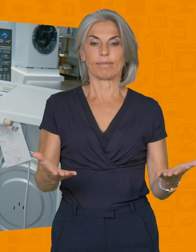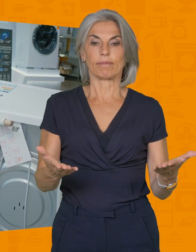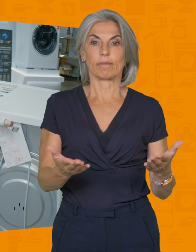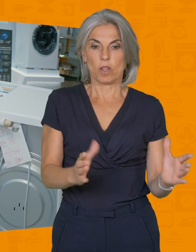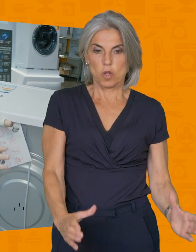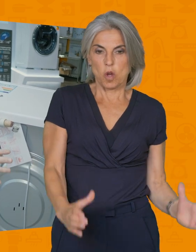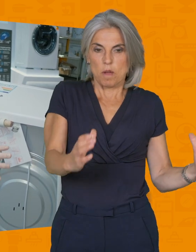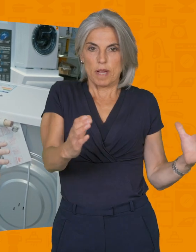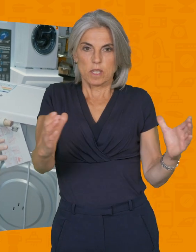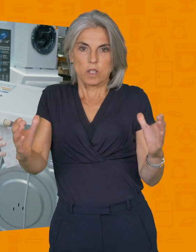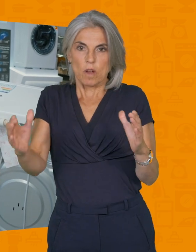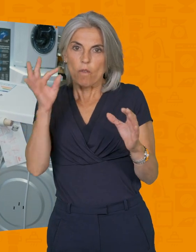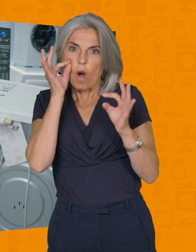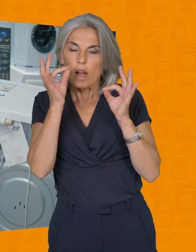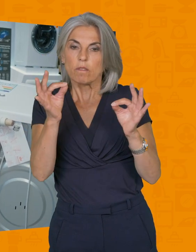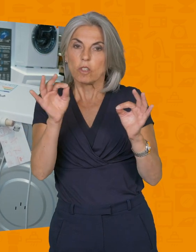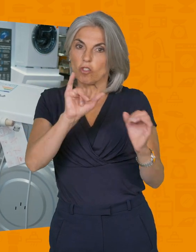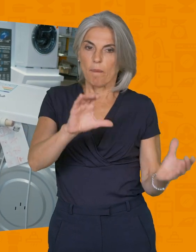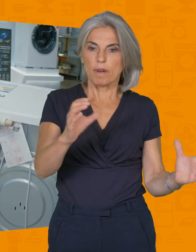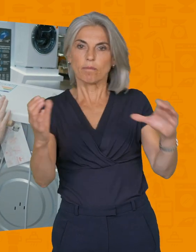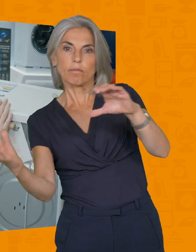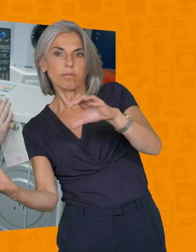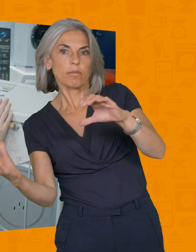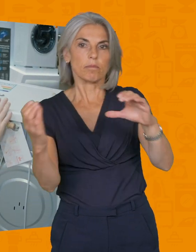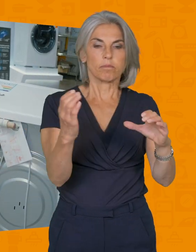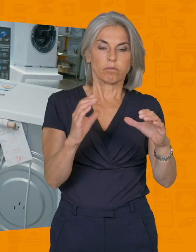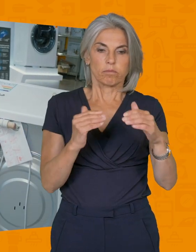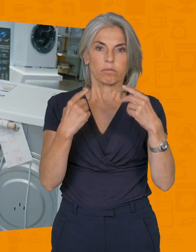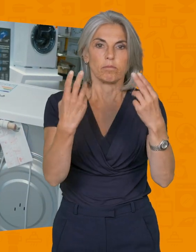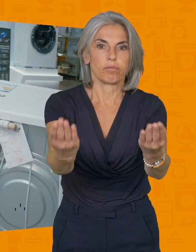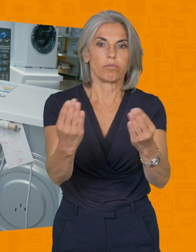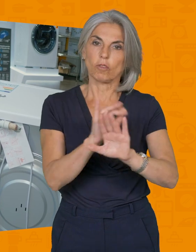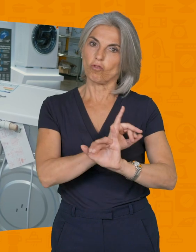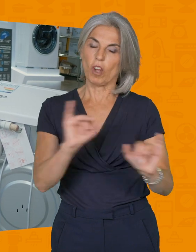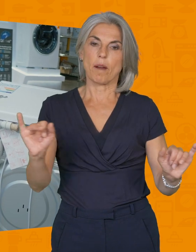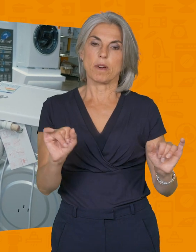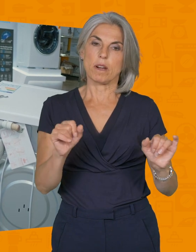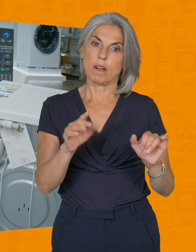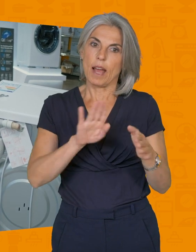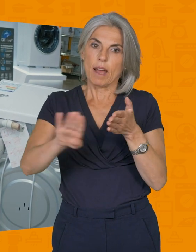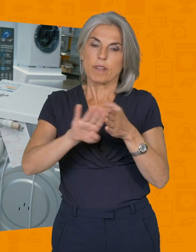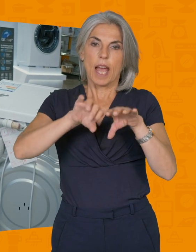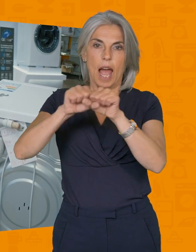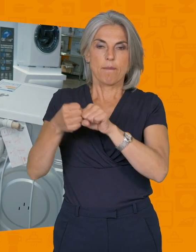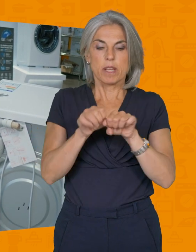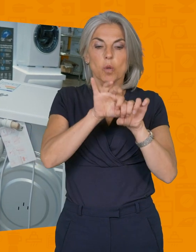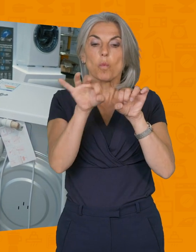Transportez délicatement une machine, ne jamais la coucher sur ses tuyaux arrière, ça peut vraiment abîmer très très fort les tuyaux, les croquer